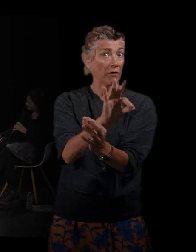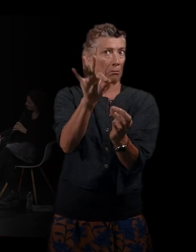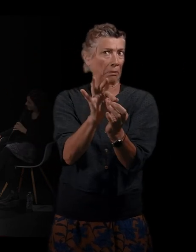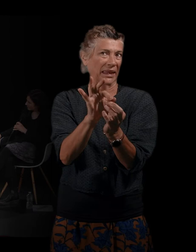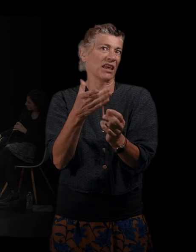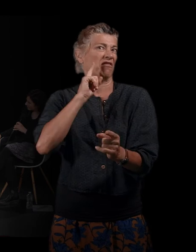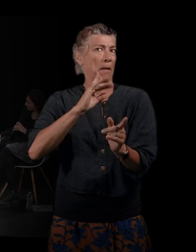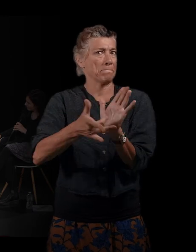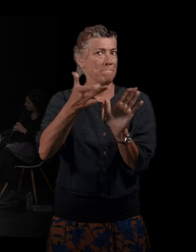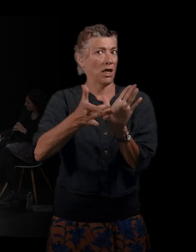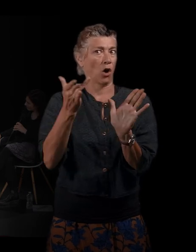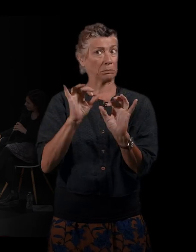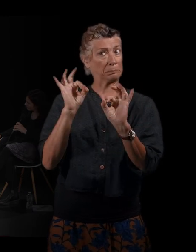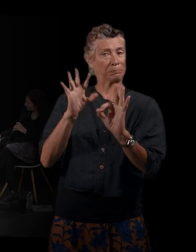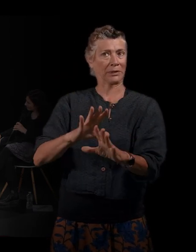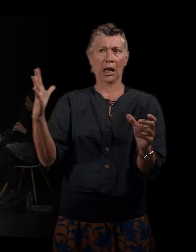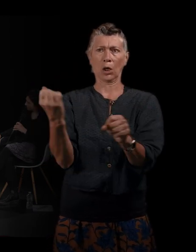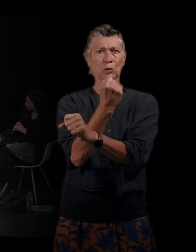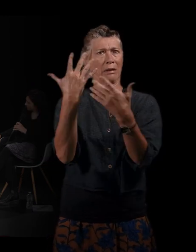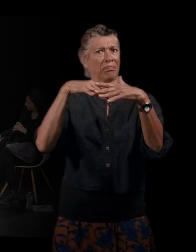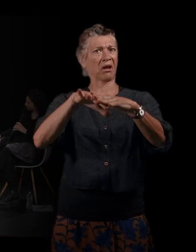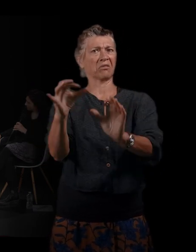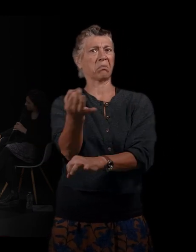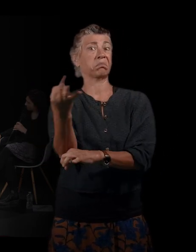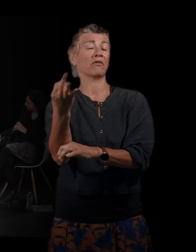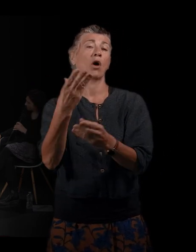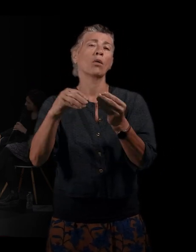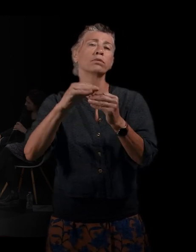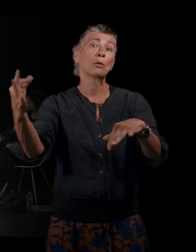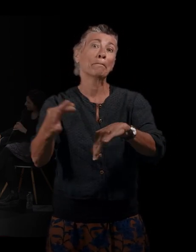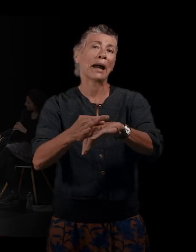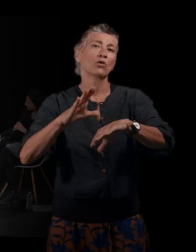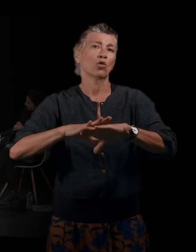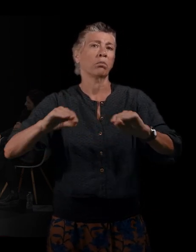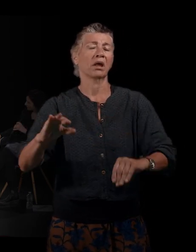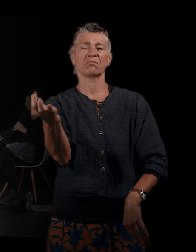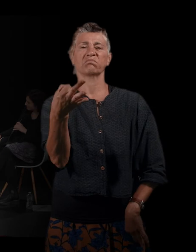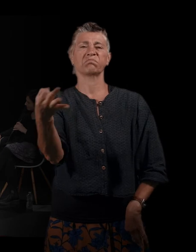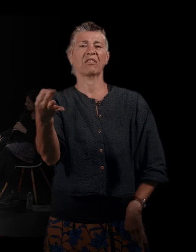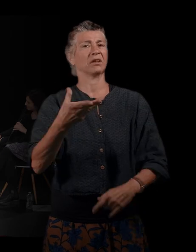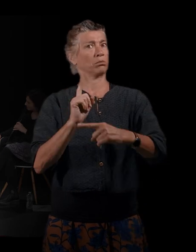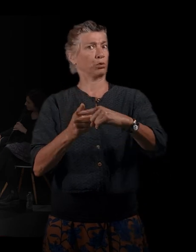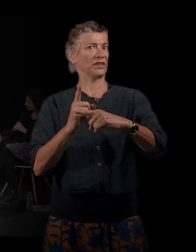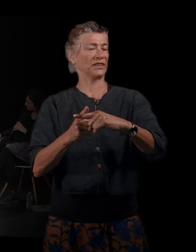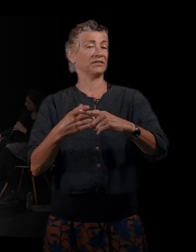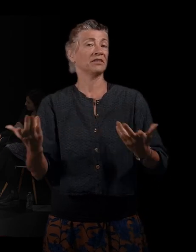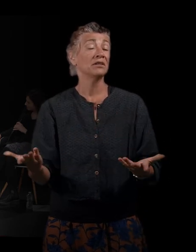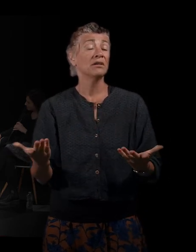'intégration, en particulier lorsqu'elles se marient avec un autochtone. Ainsi, utiliser l'expression migration autonome semble